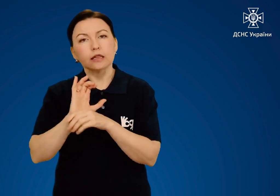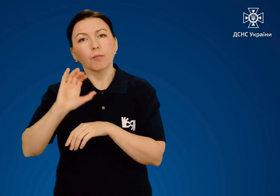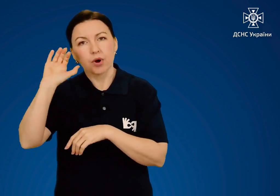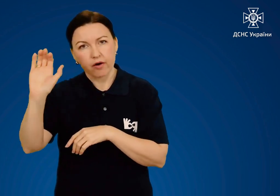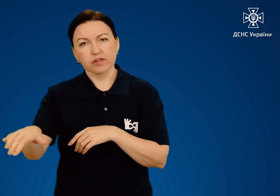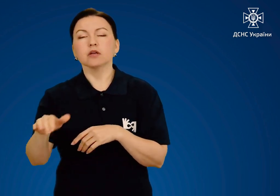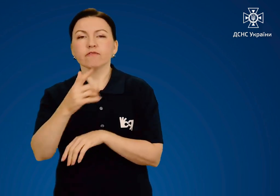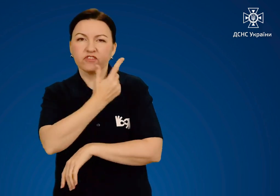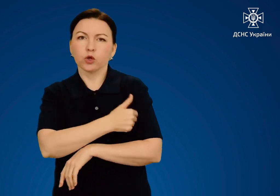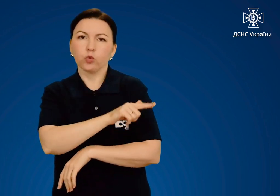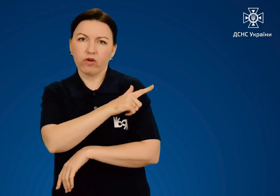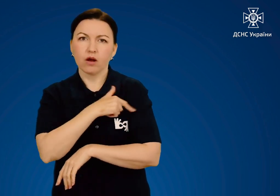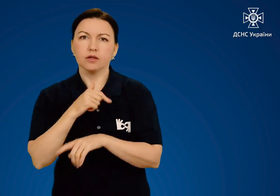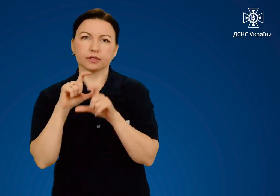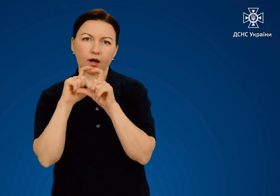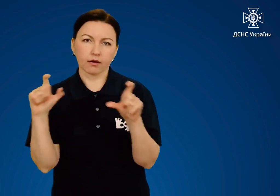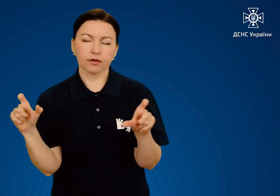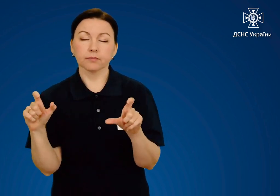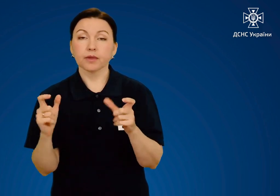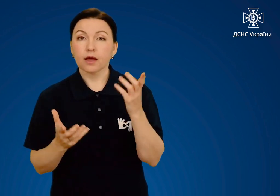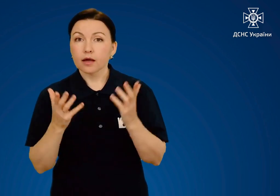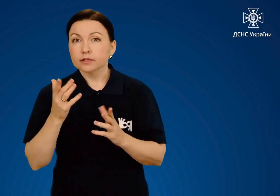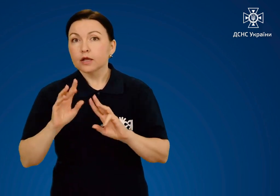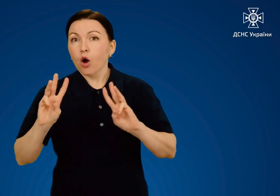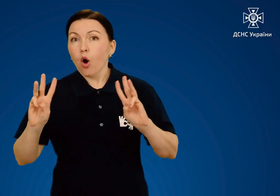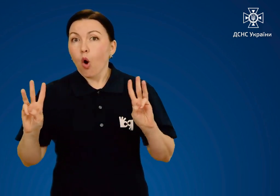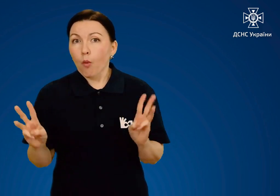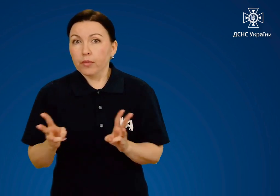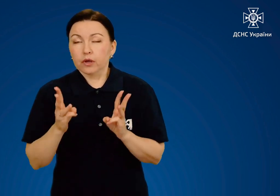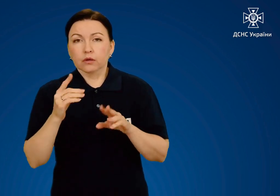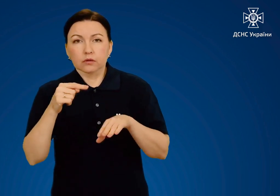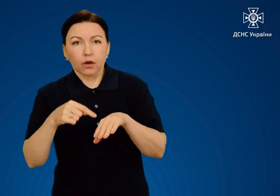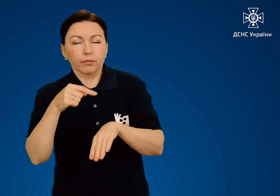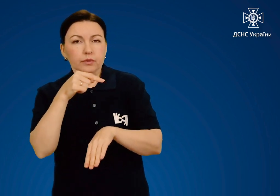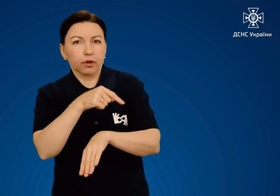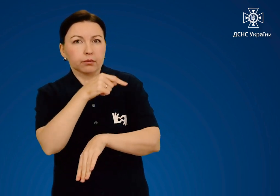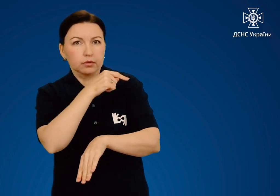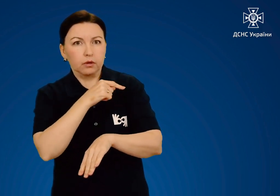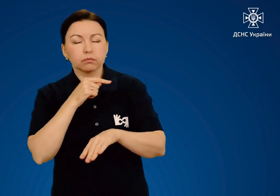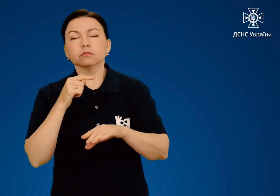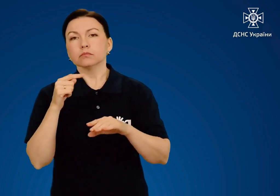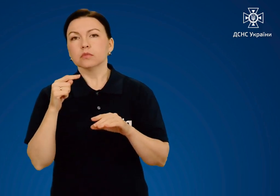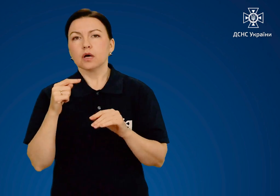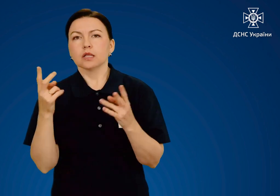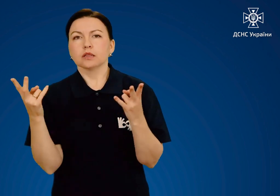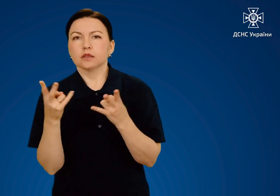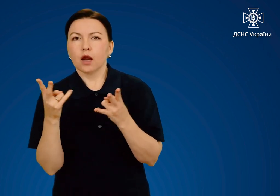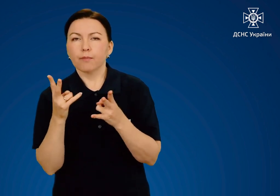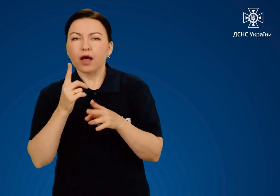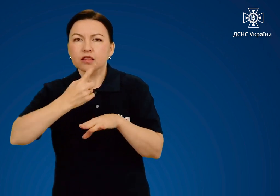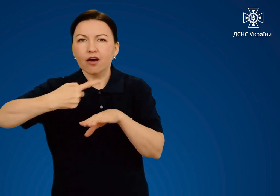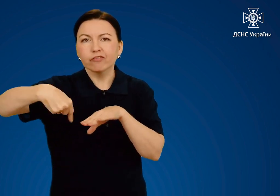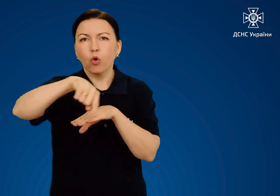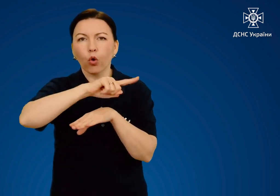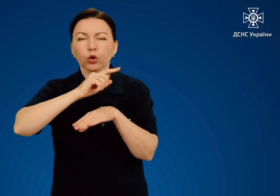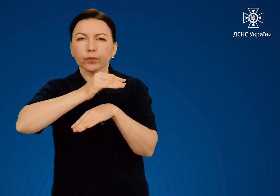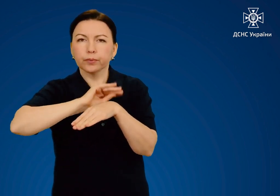в лікувальний заклад. При опіках окремих частин тіла шкіру навколо опіку необхідно